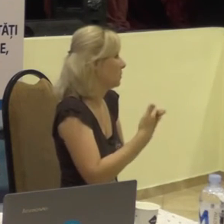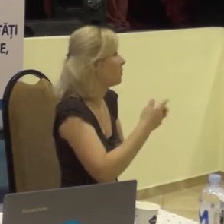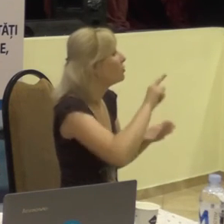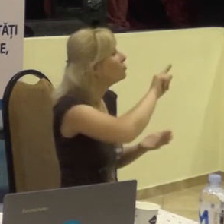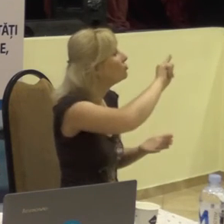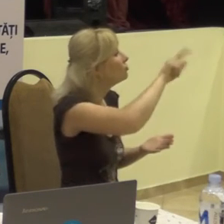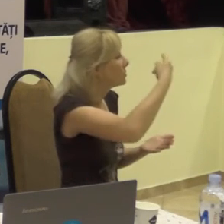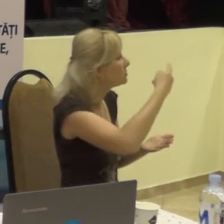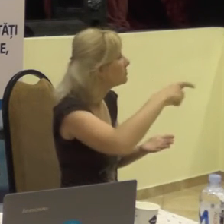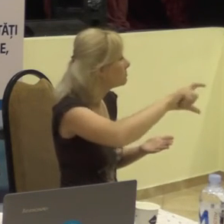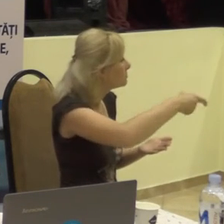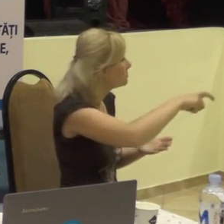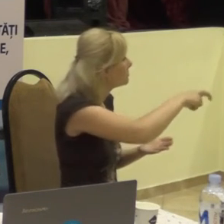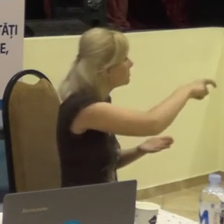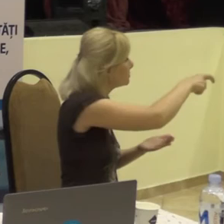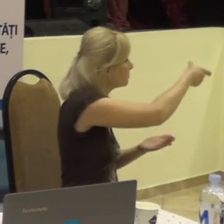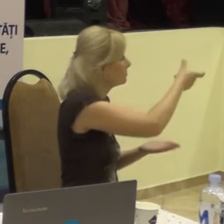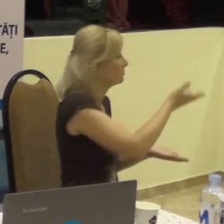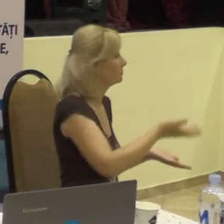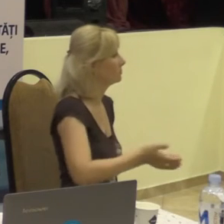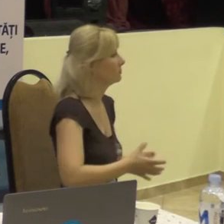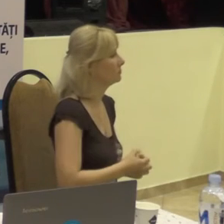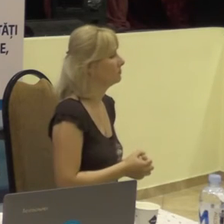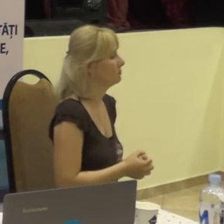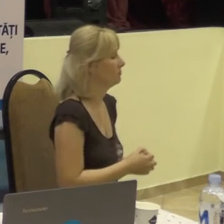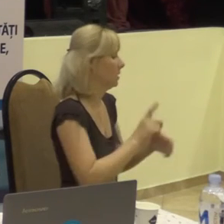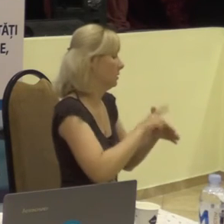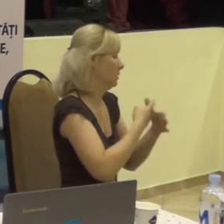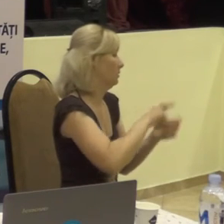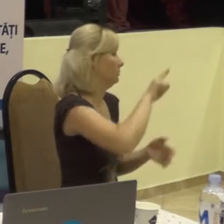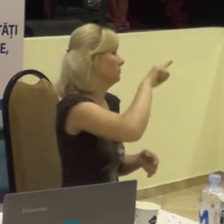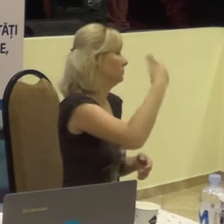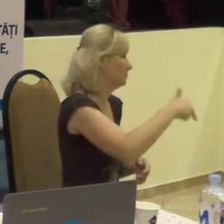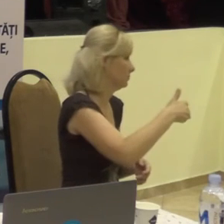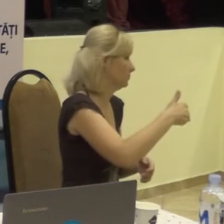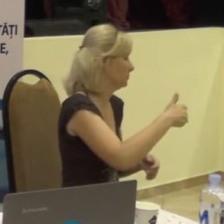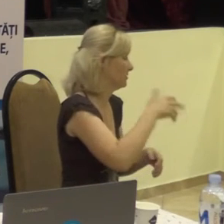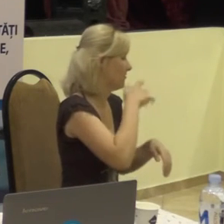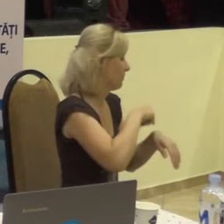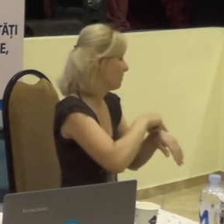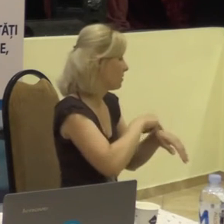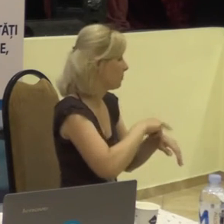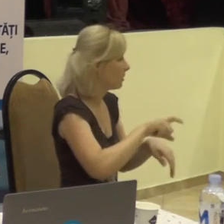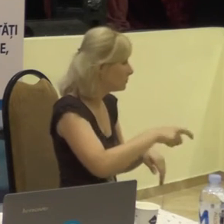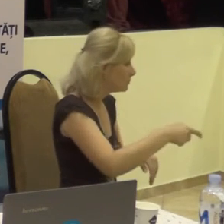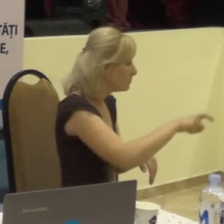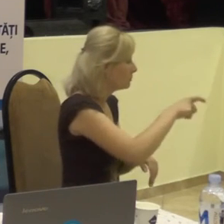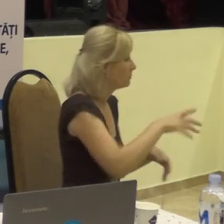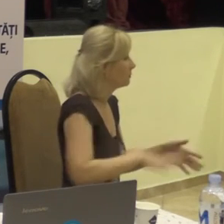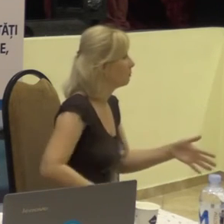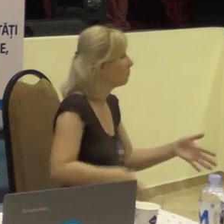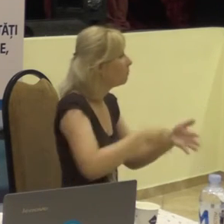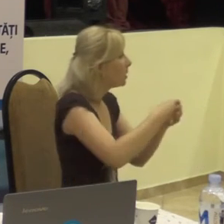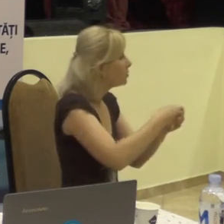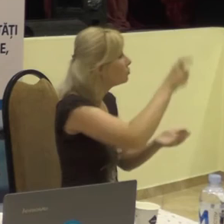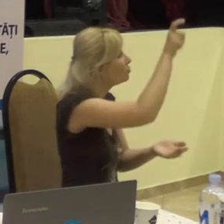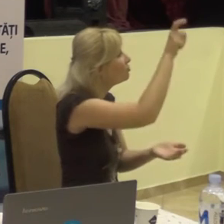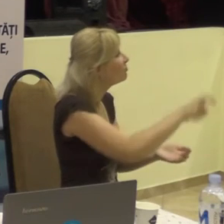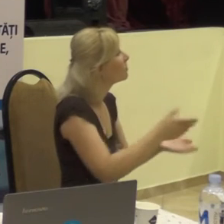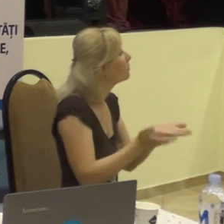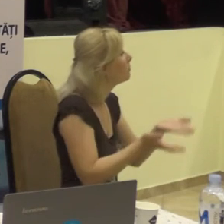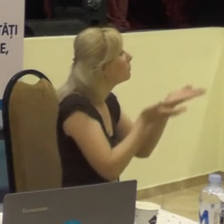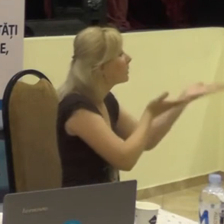de o oră, sau o oră jumate. De plăsarea, o plătește solicitantul.